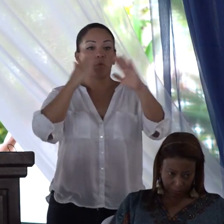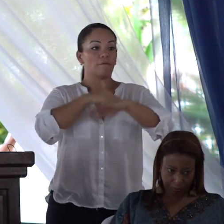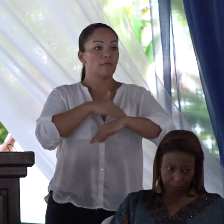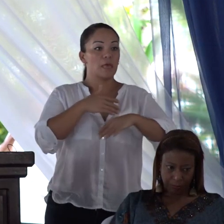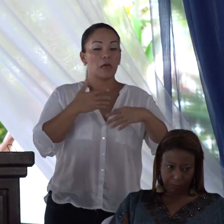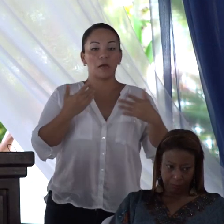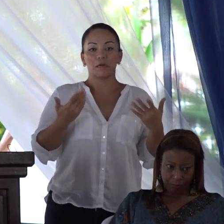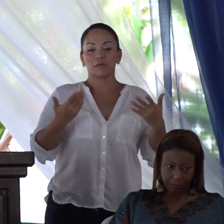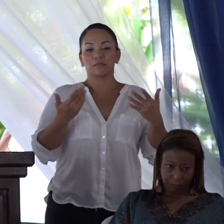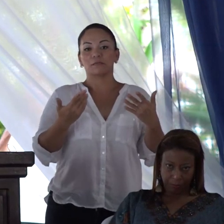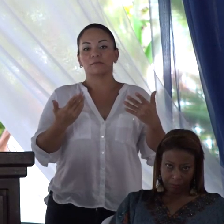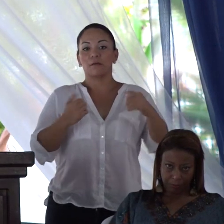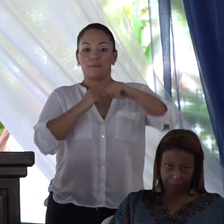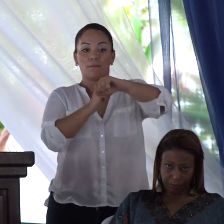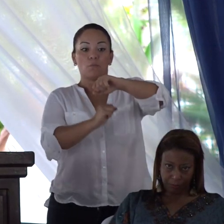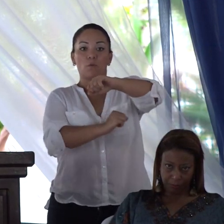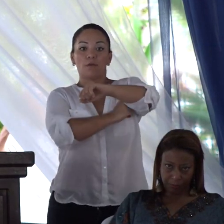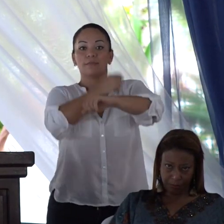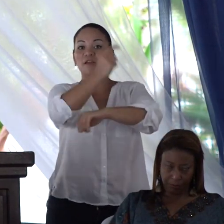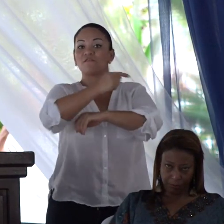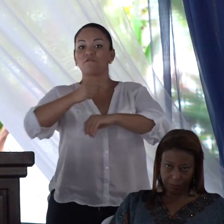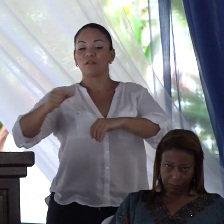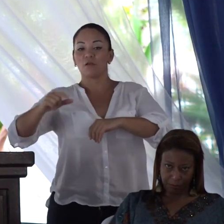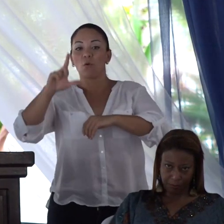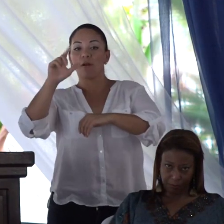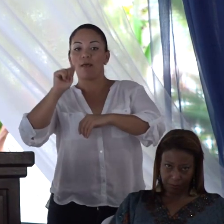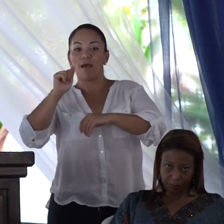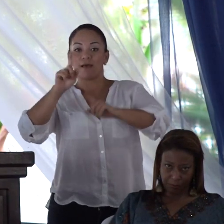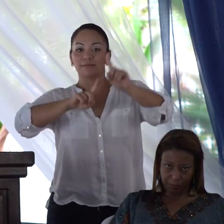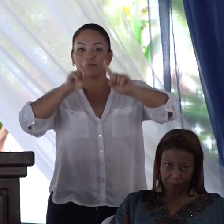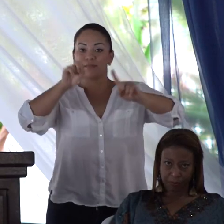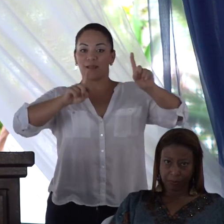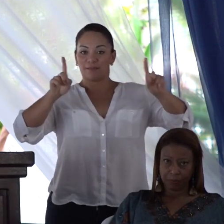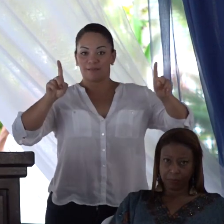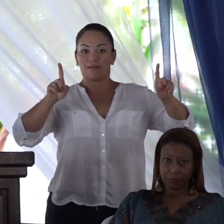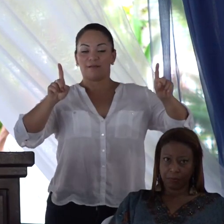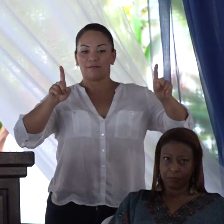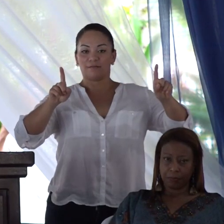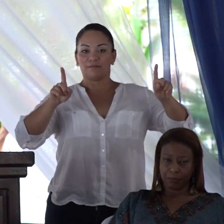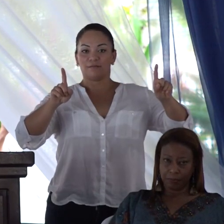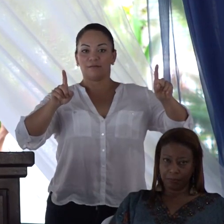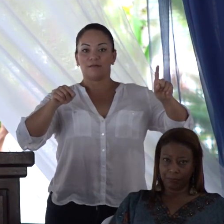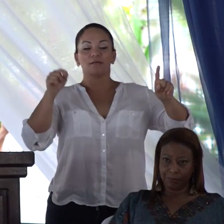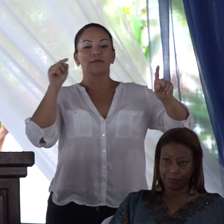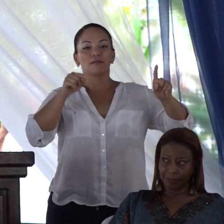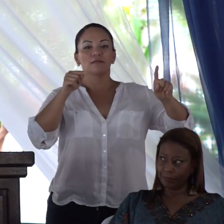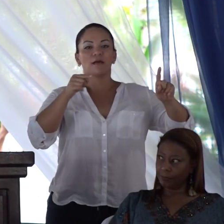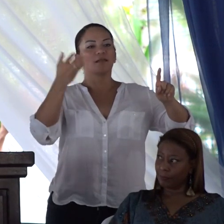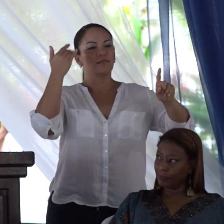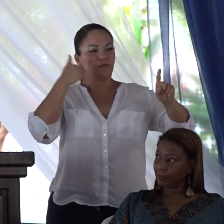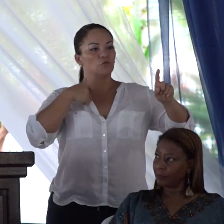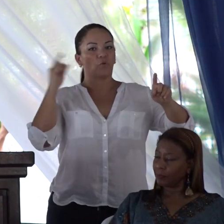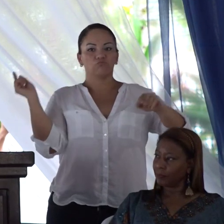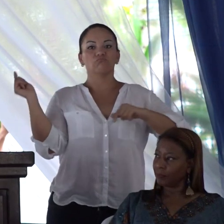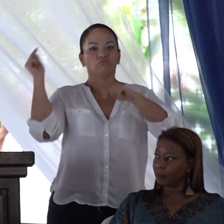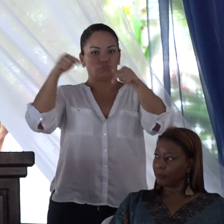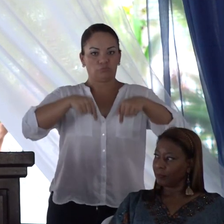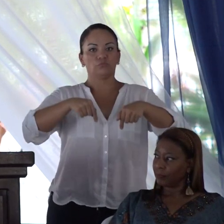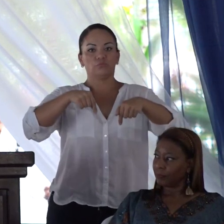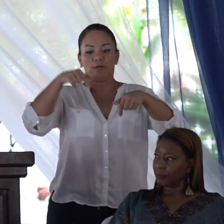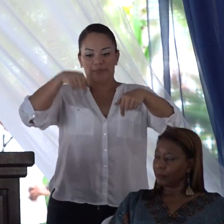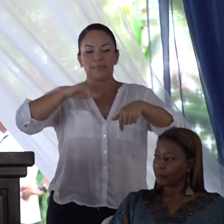sobre el río de la Estrella, ahí en Pensu, creo, yo venía a Cahuita